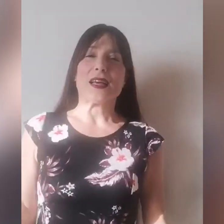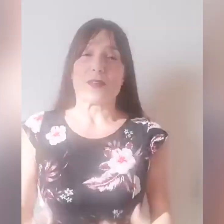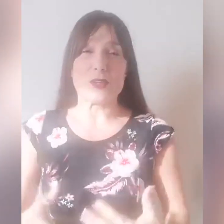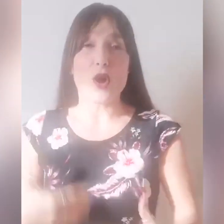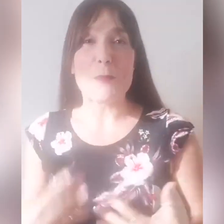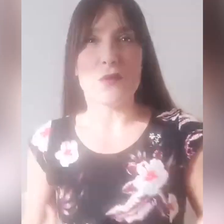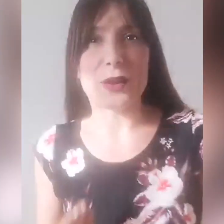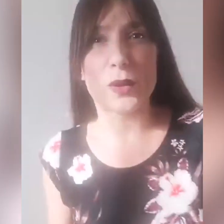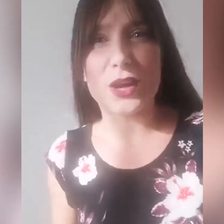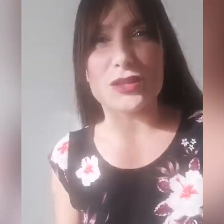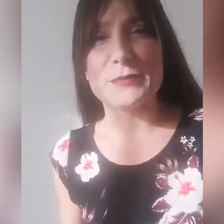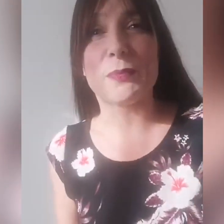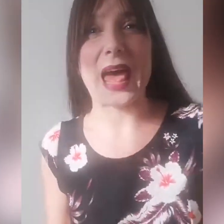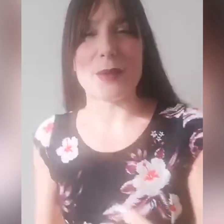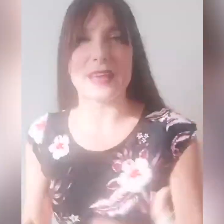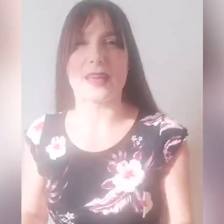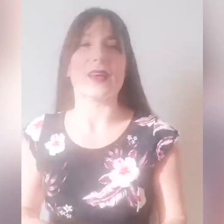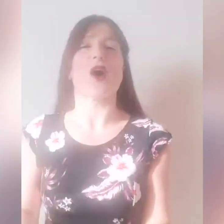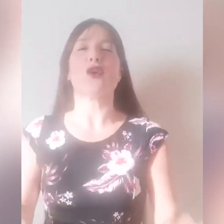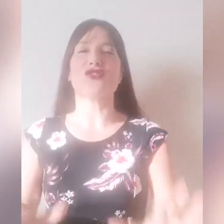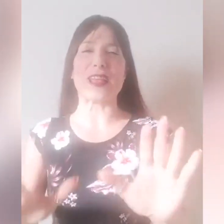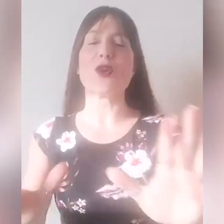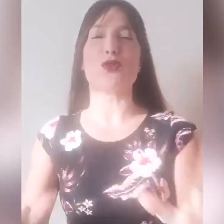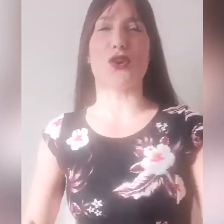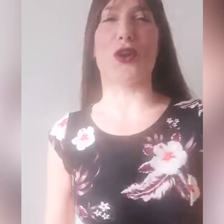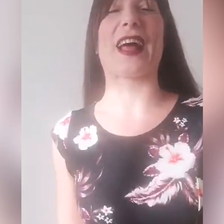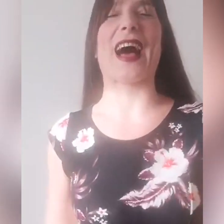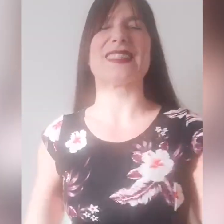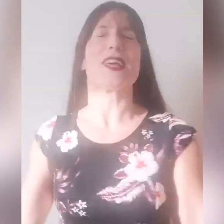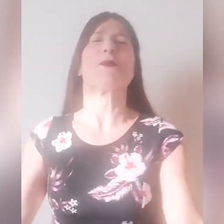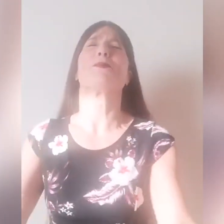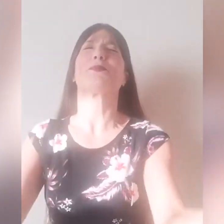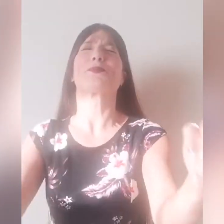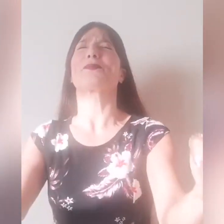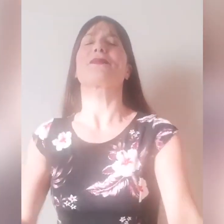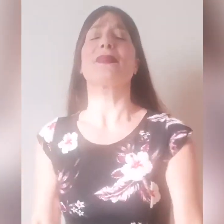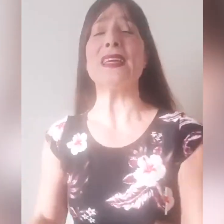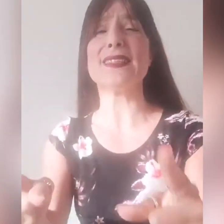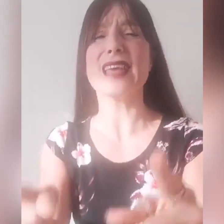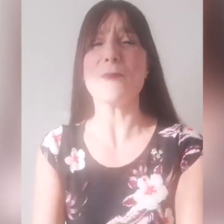Io amo fare quelle cose in playback, oggi è il mio giorno ragazzi, insieme!